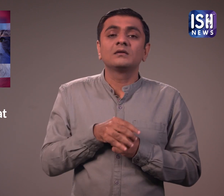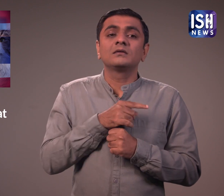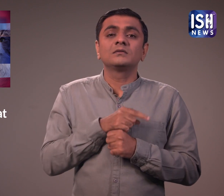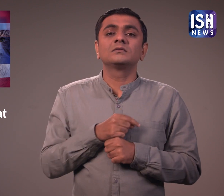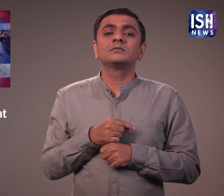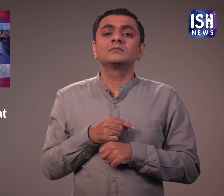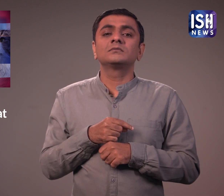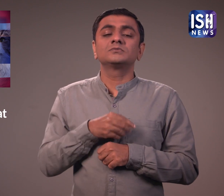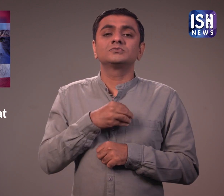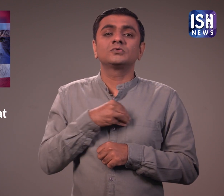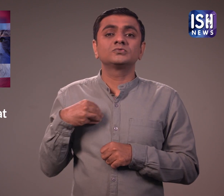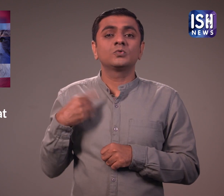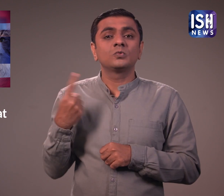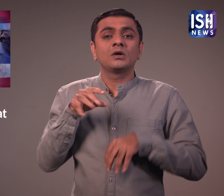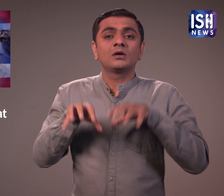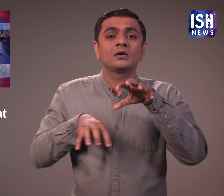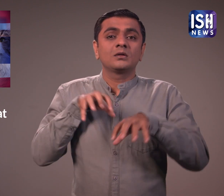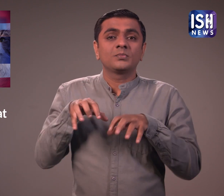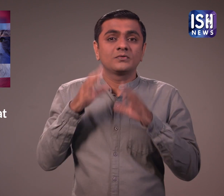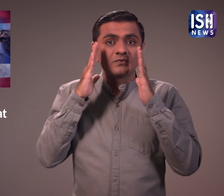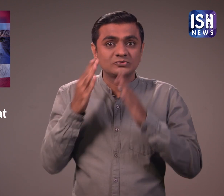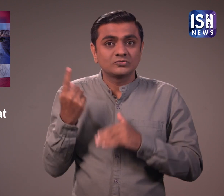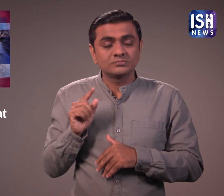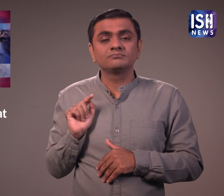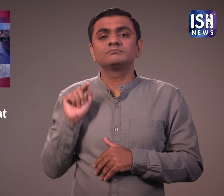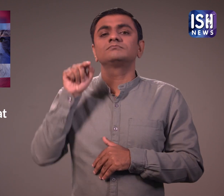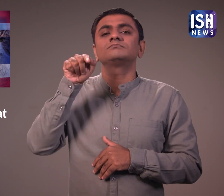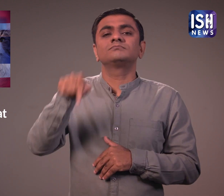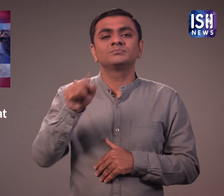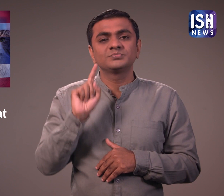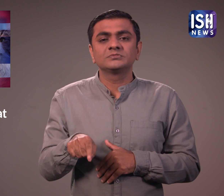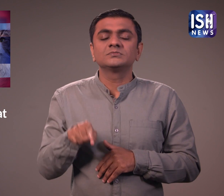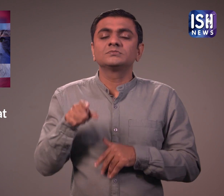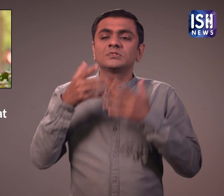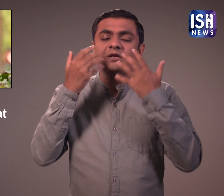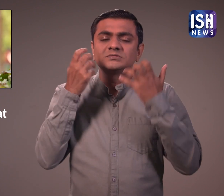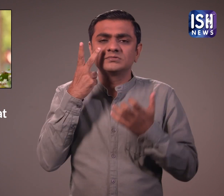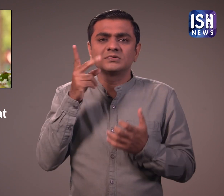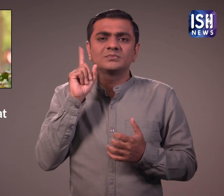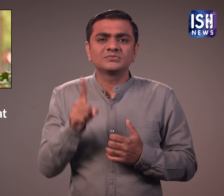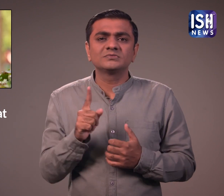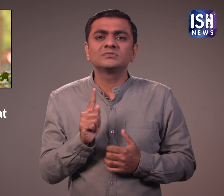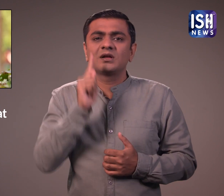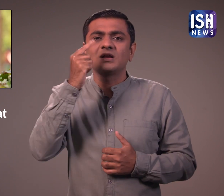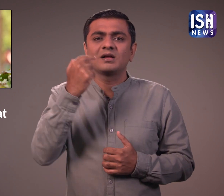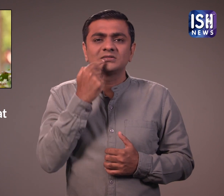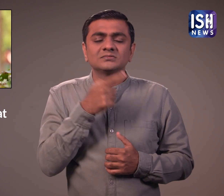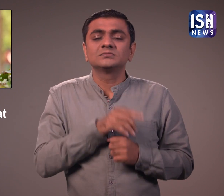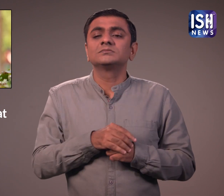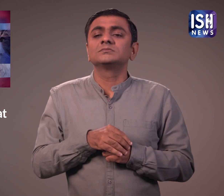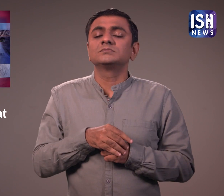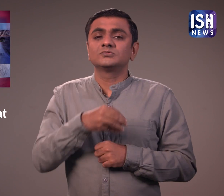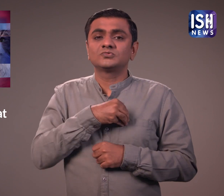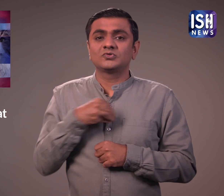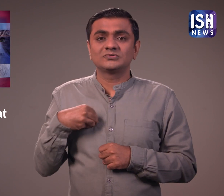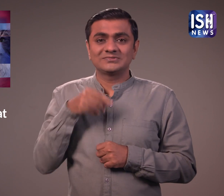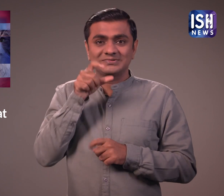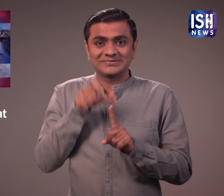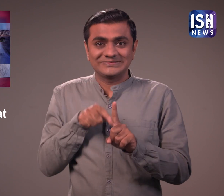और बिल्ली को एक पशु चिकित्सक के पास ले जाया गया। जैसे ही बिल्ली का स्वाप लिया जा रहा